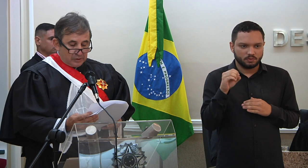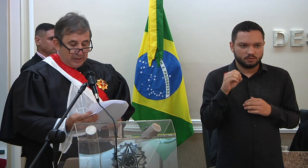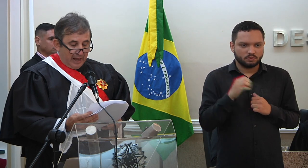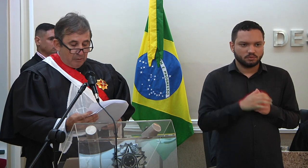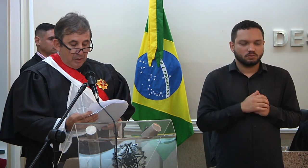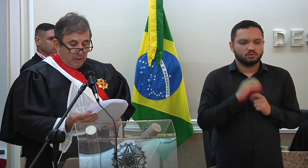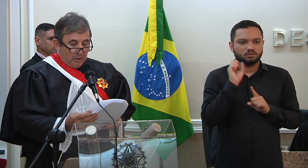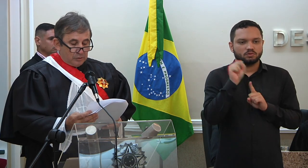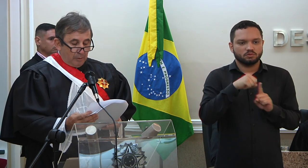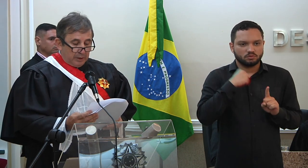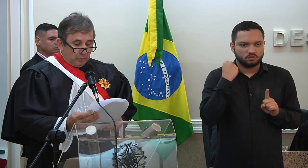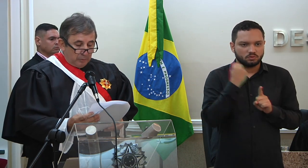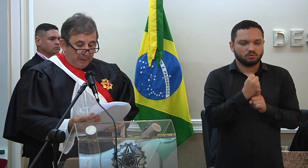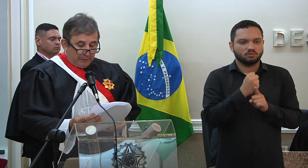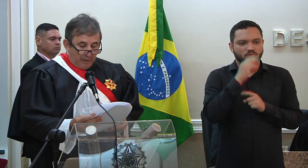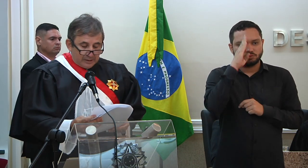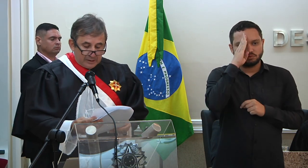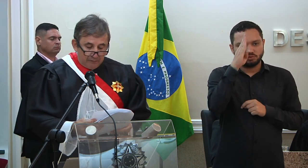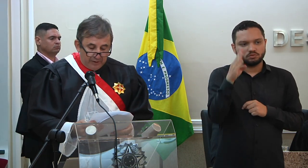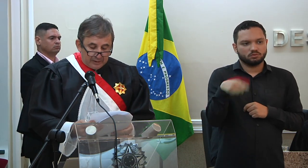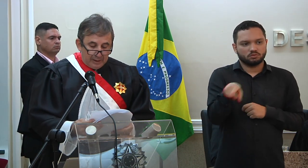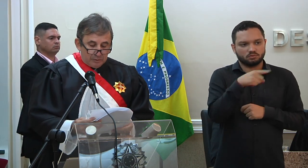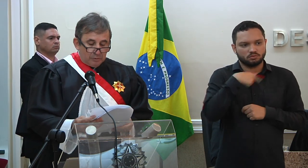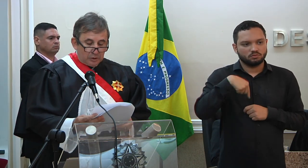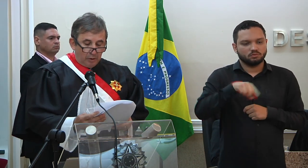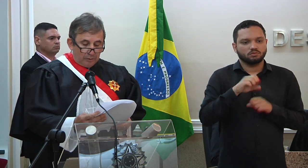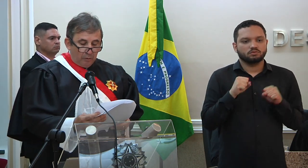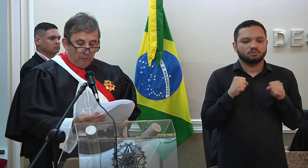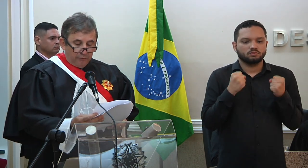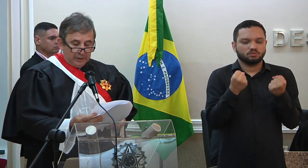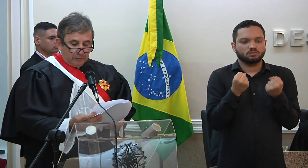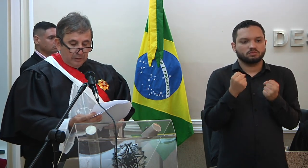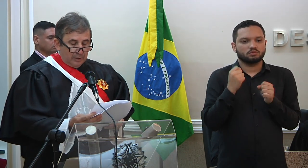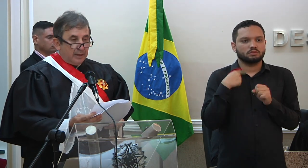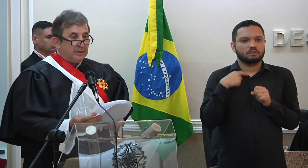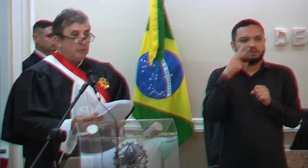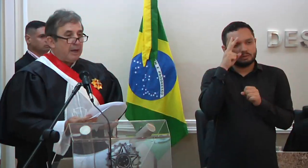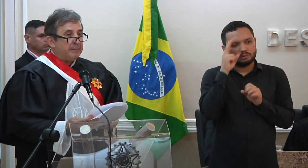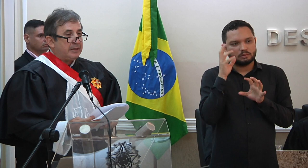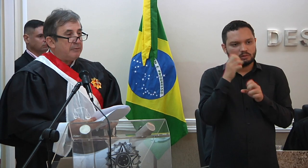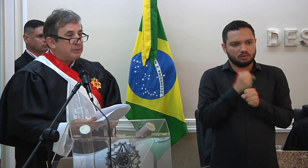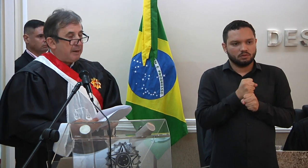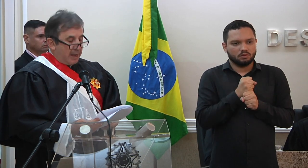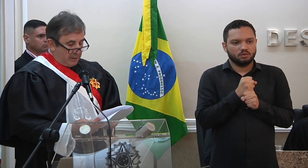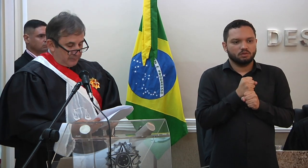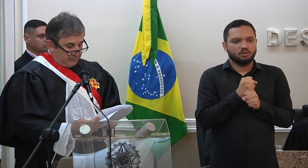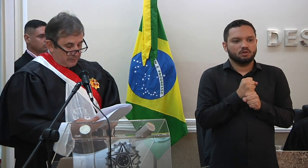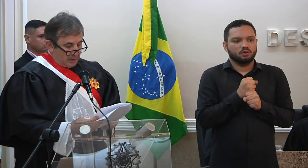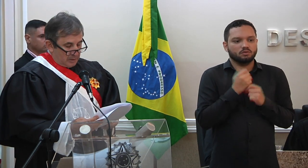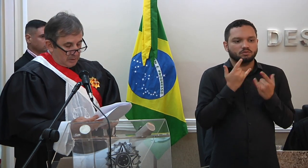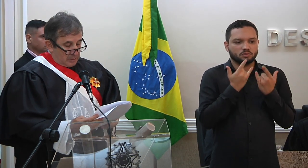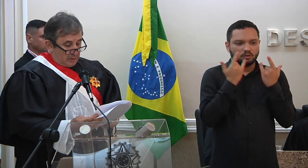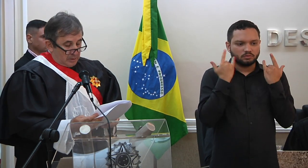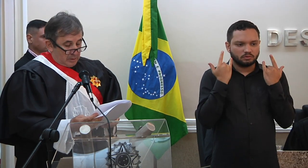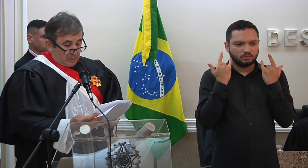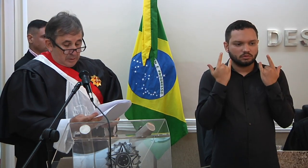missão social, sobretudo para nós que enfrentamos o histórico conflito entre o capital e o trabalho.